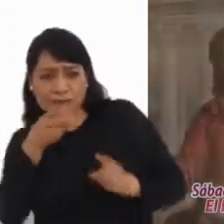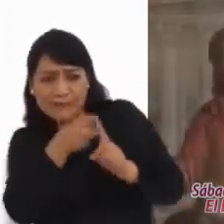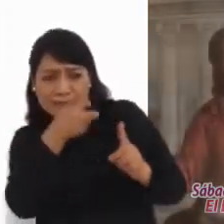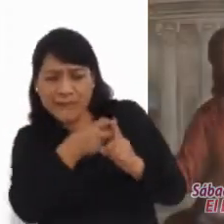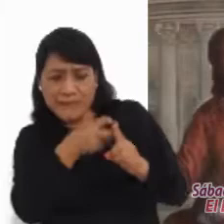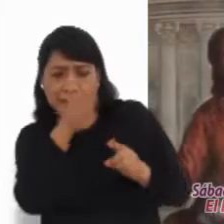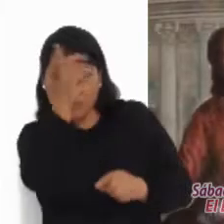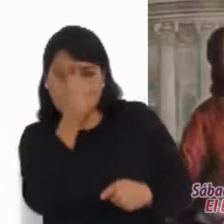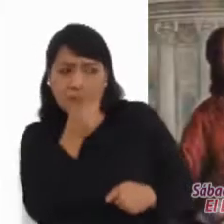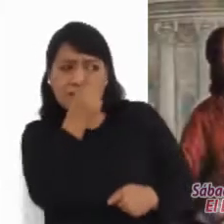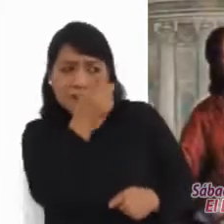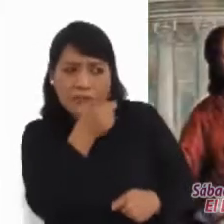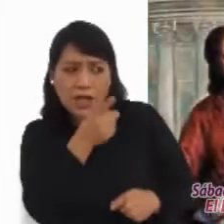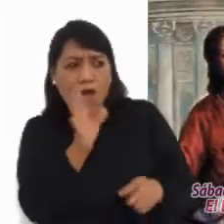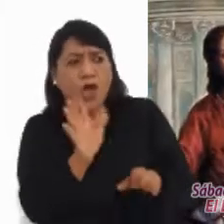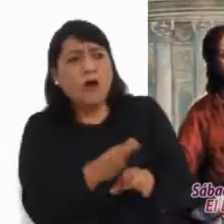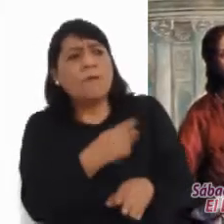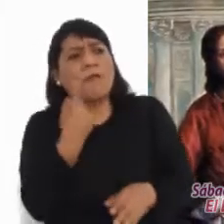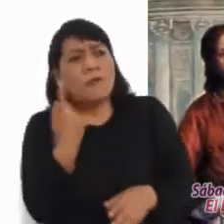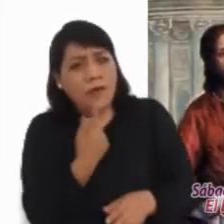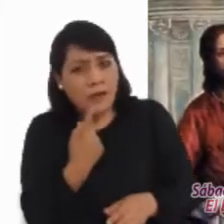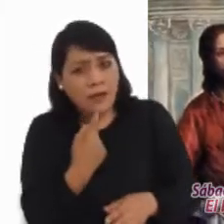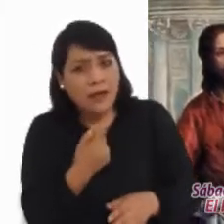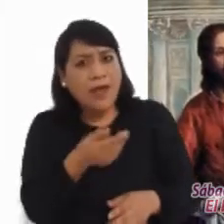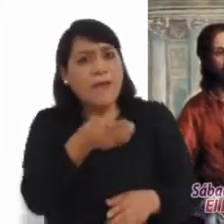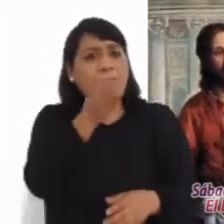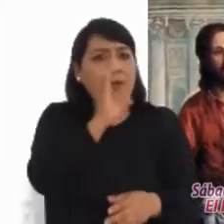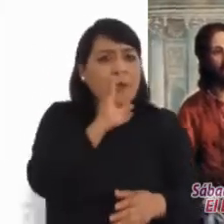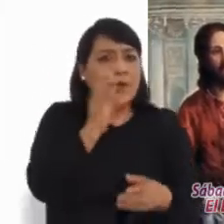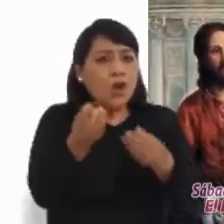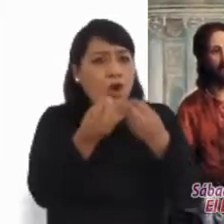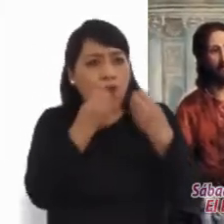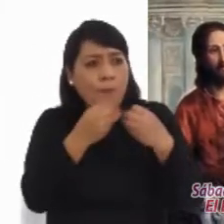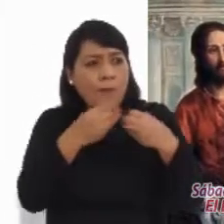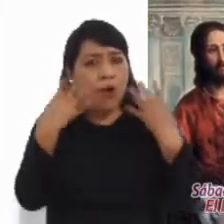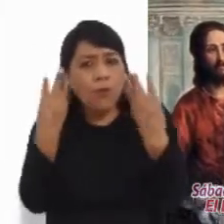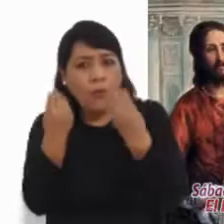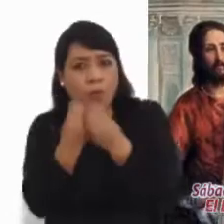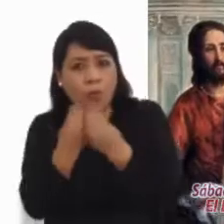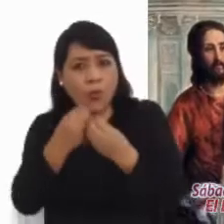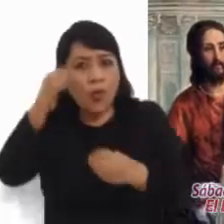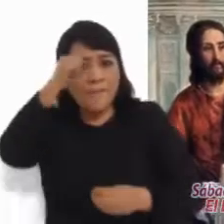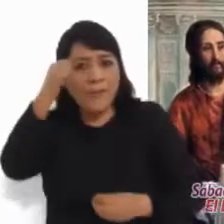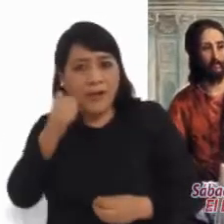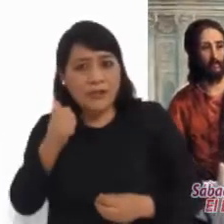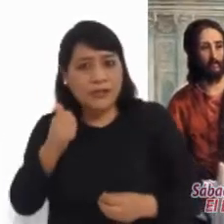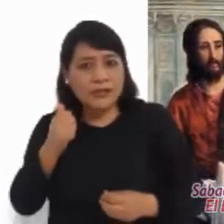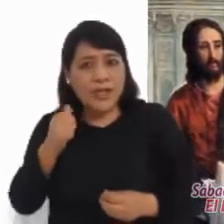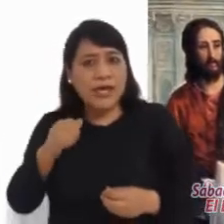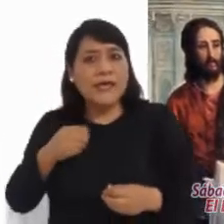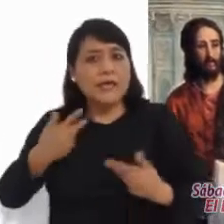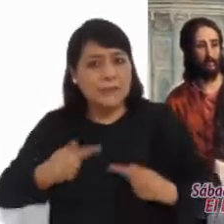diciéndoles, ¿Por qué comen y beben con publicanos y pecadores? Jesús les